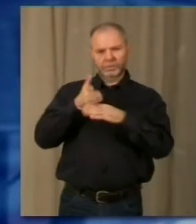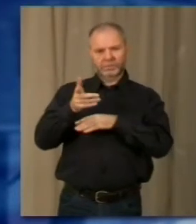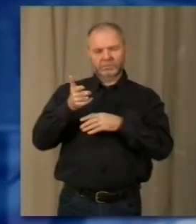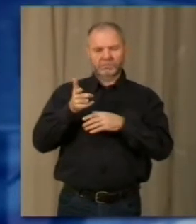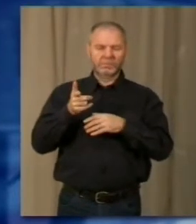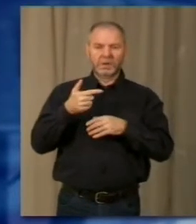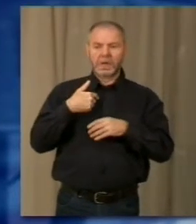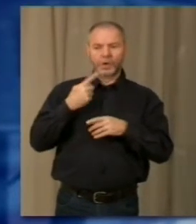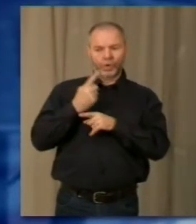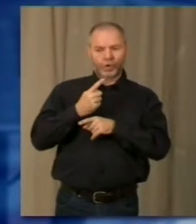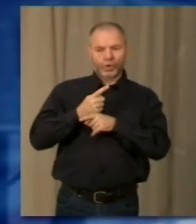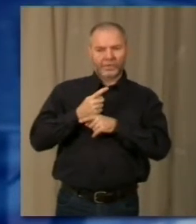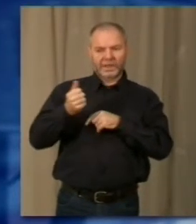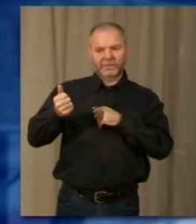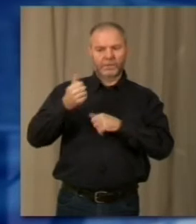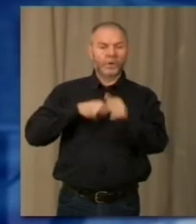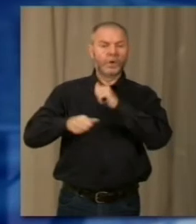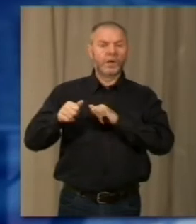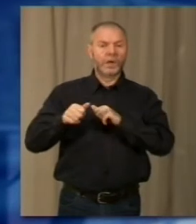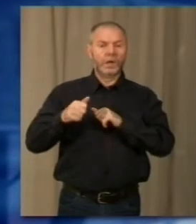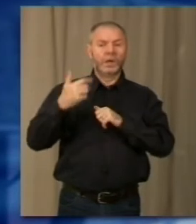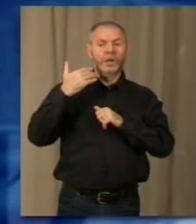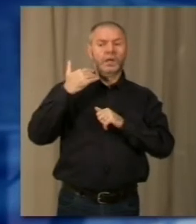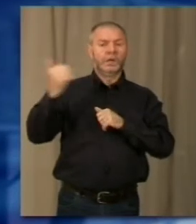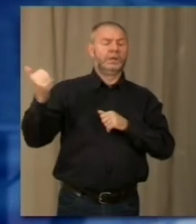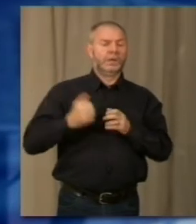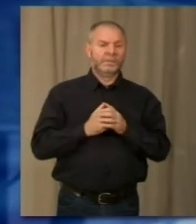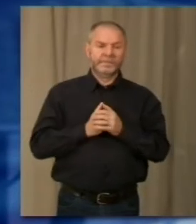dovevo entrare in campo quando l'IPI mi chiamò in causa,